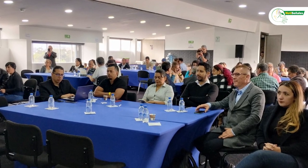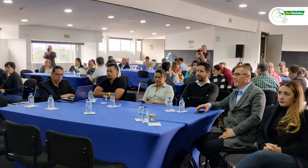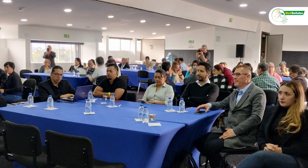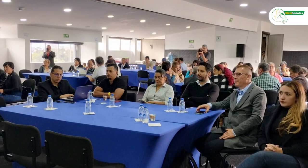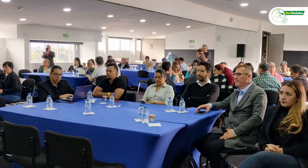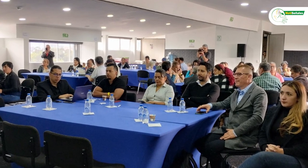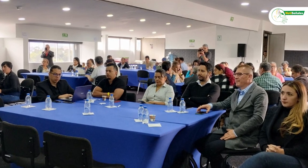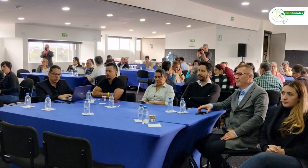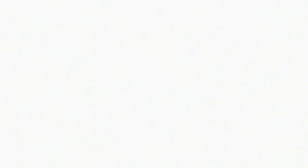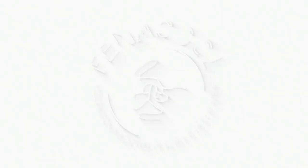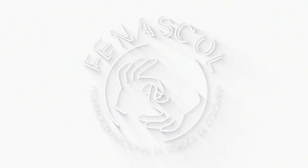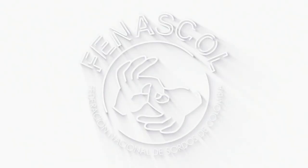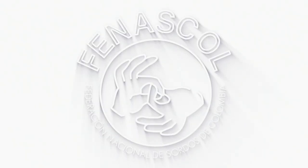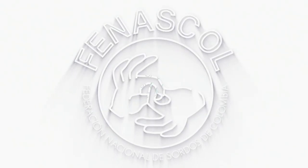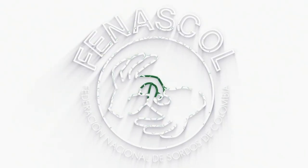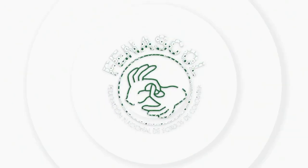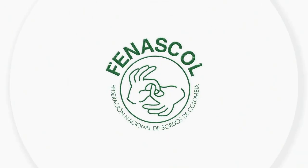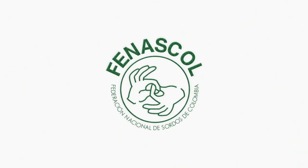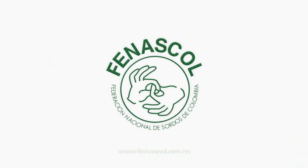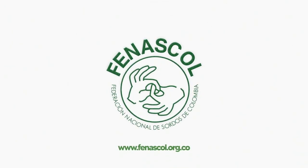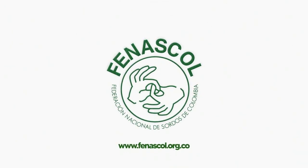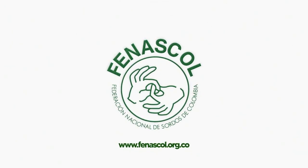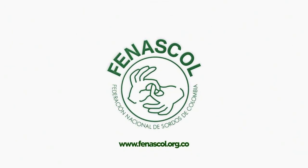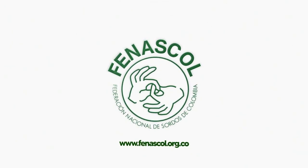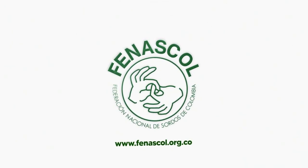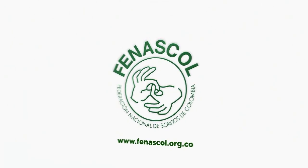Gracias por ver el video.